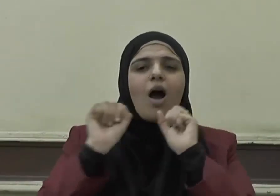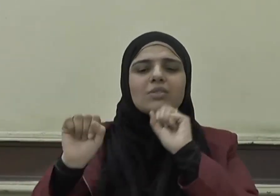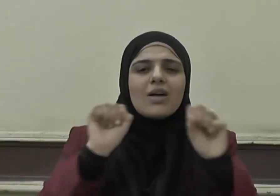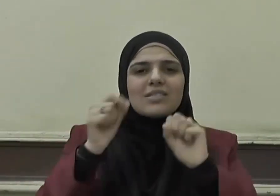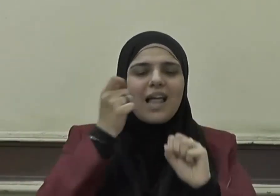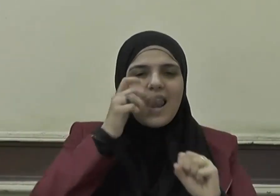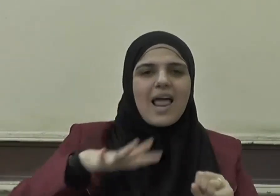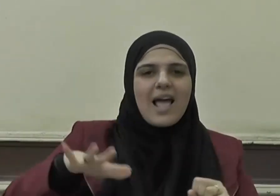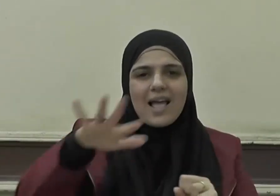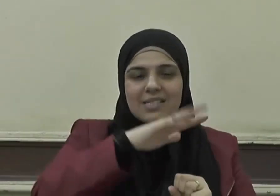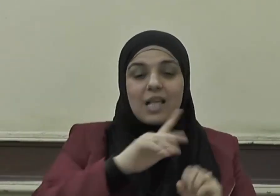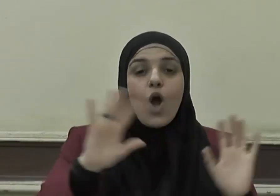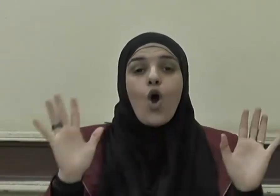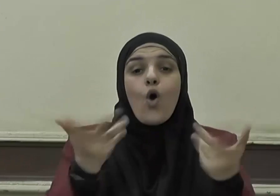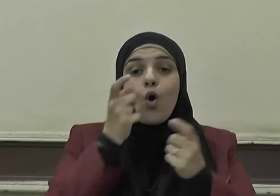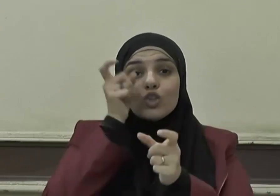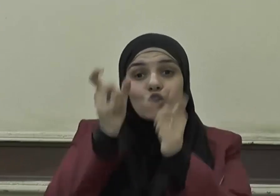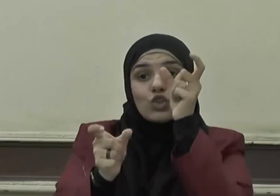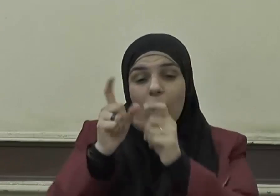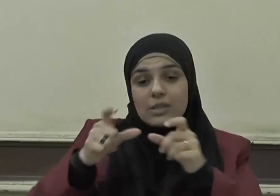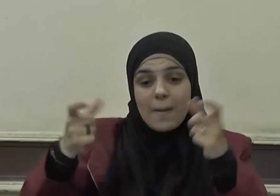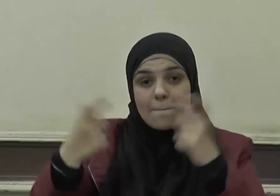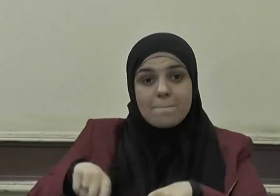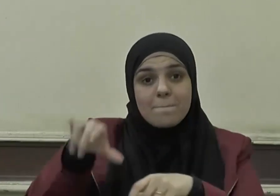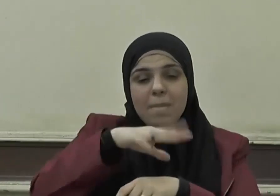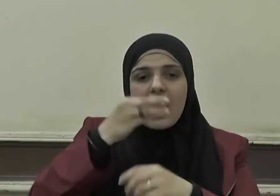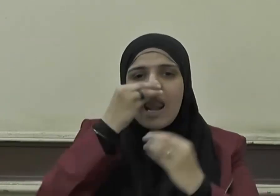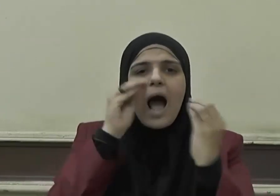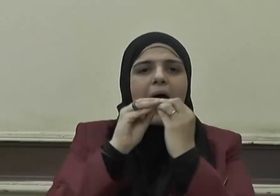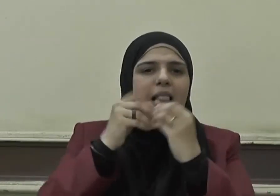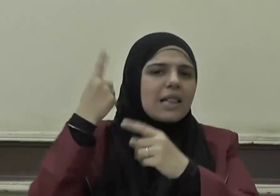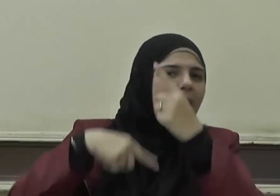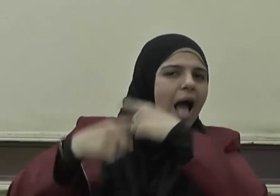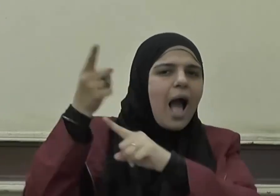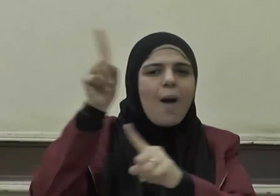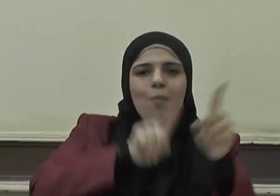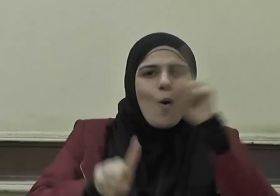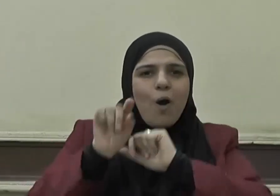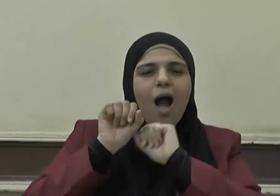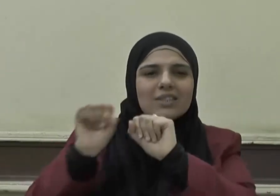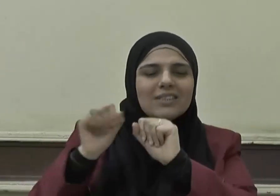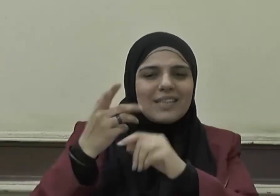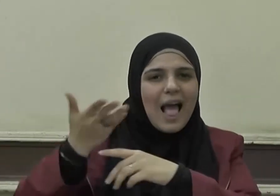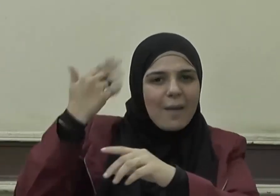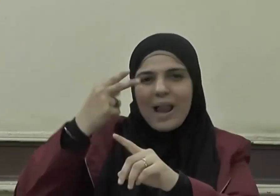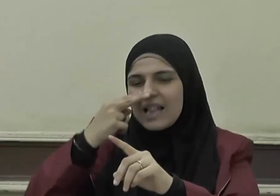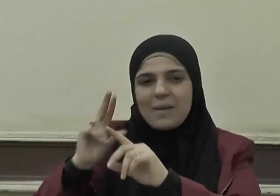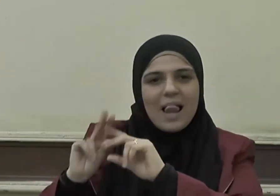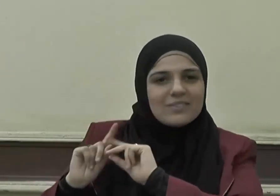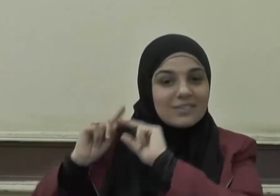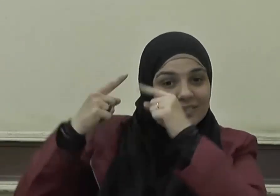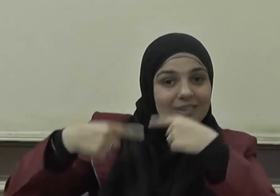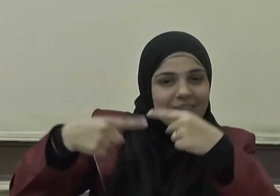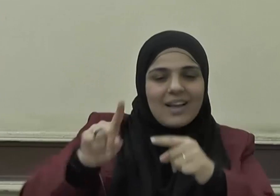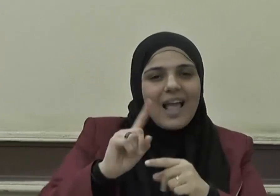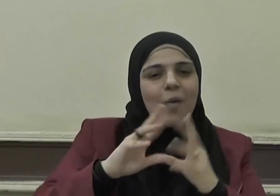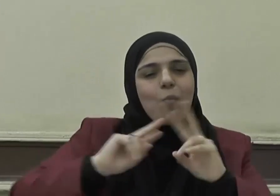فلكل عصرٍ عاداته التي تختلف عن العصر الذي قبله وليس من